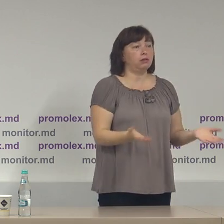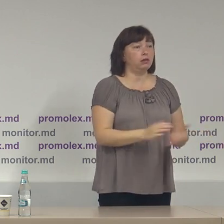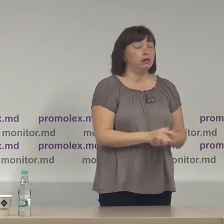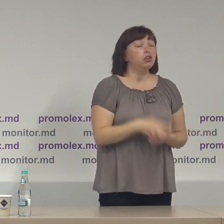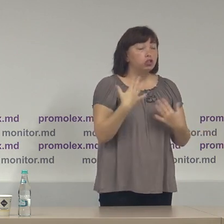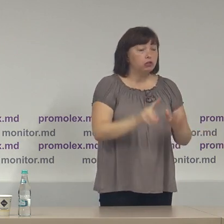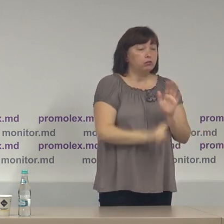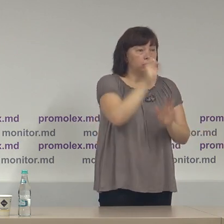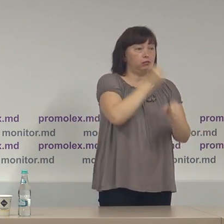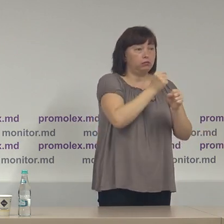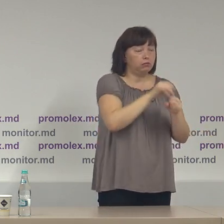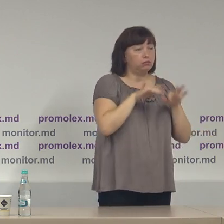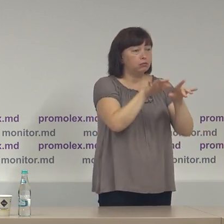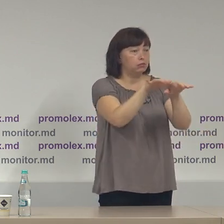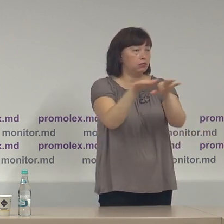activau în teritoriu.